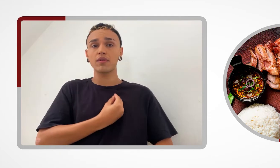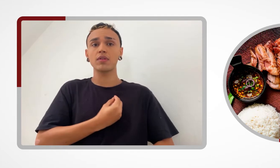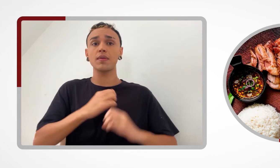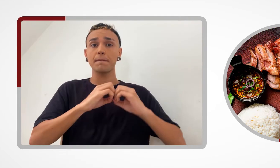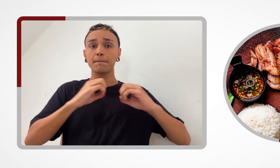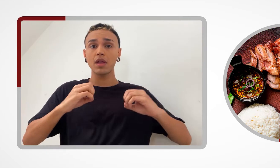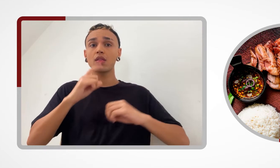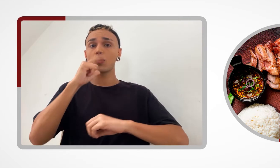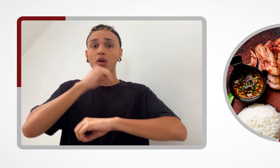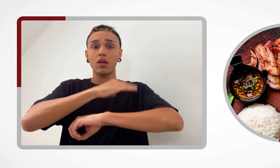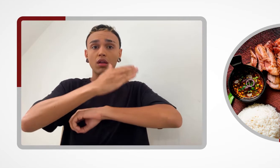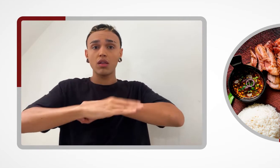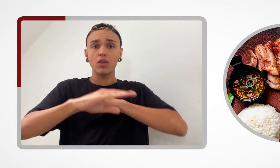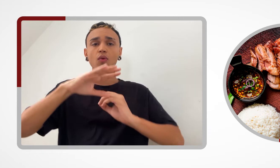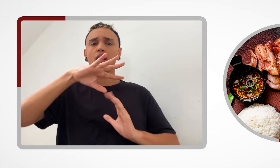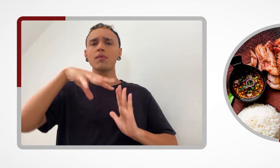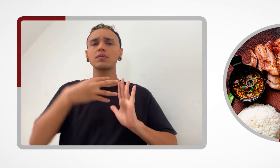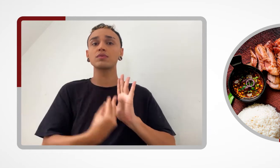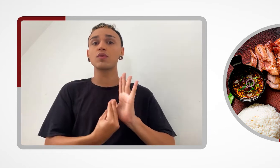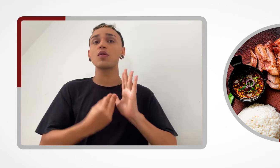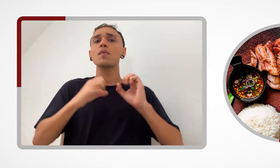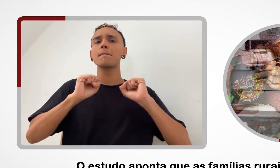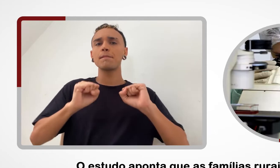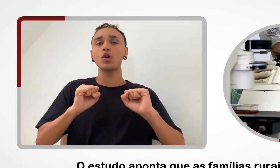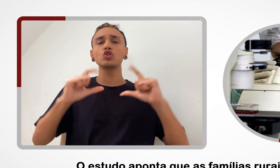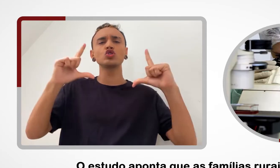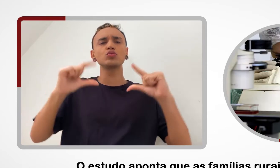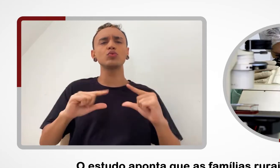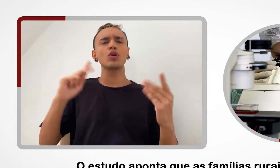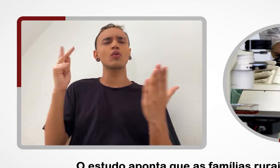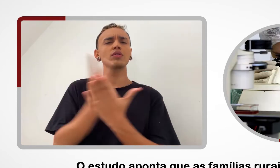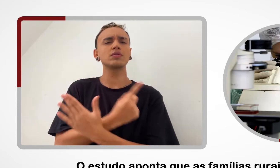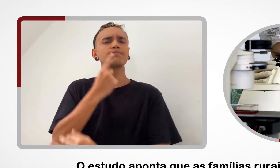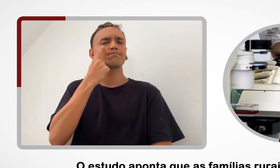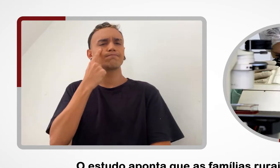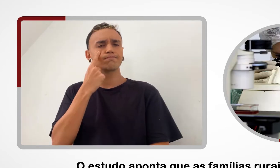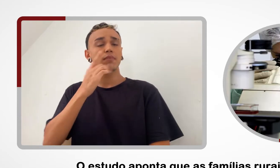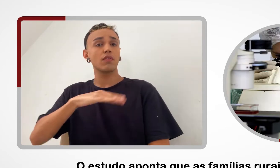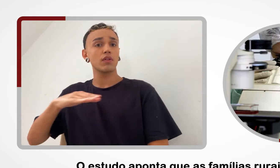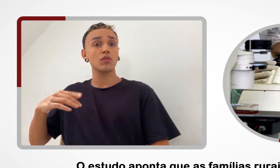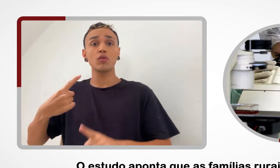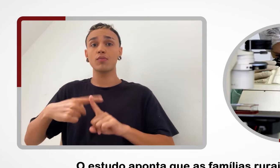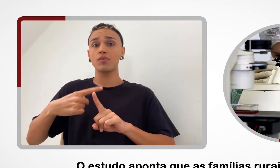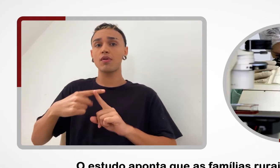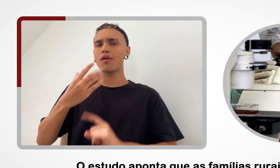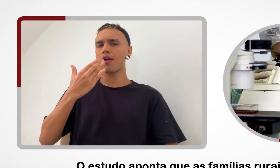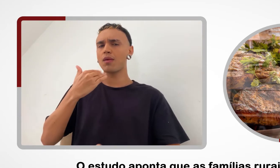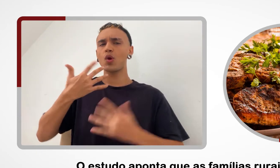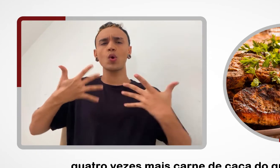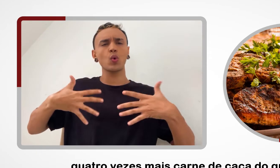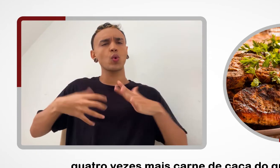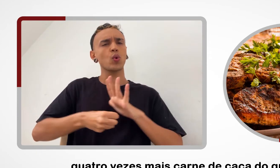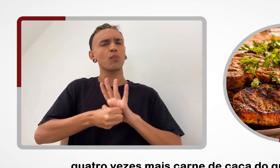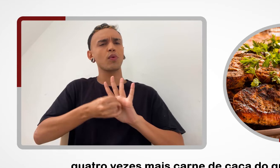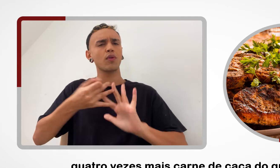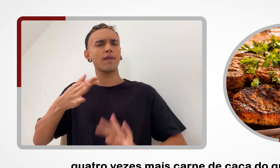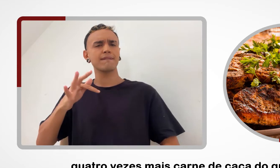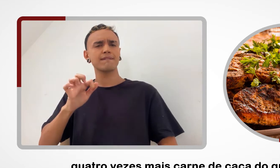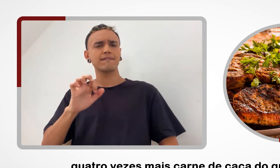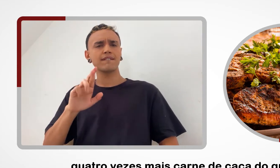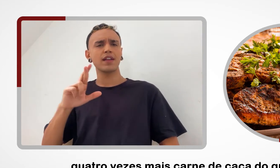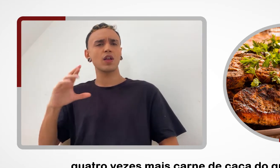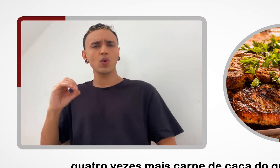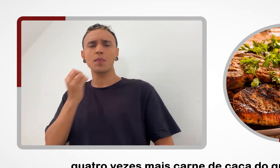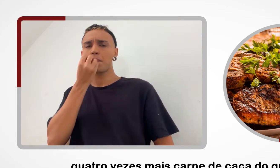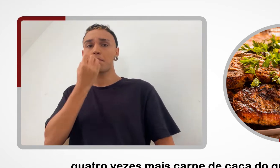por ser uma fonte alimentar rica em ferro. O estudo aponta que as famílias orais consomem, em média, 4 vezes